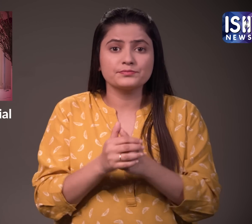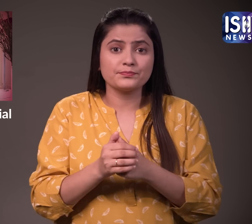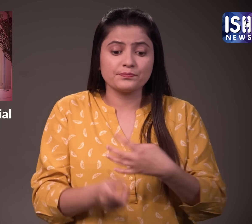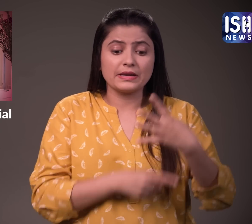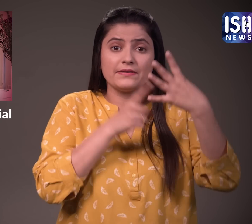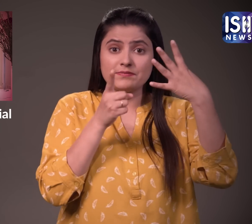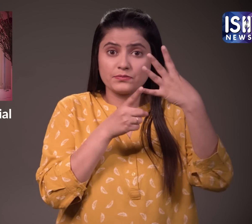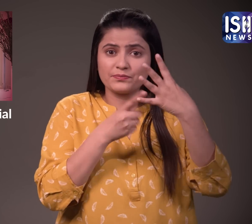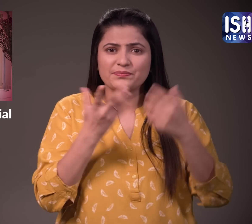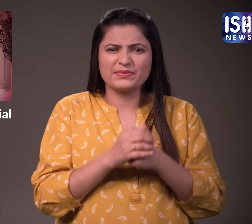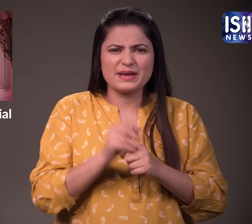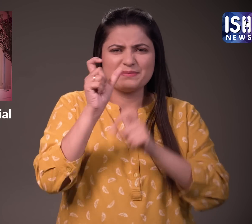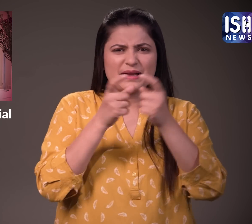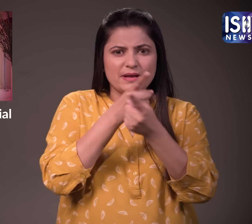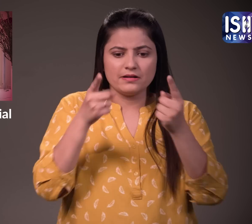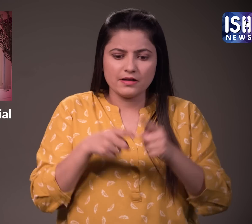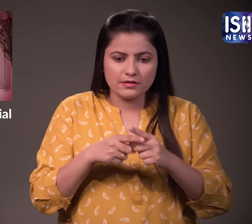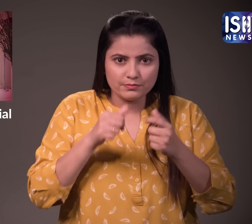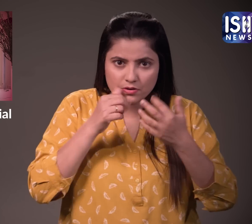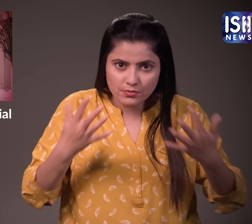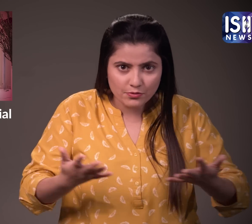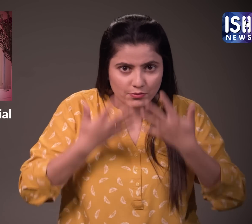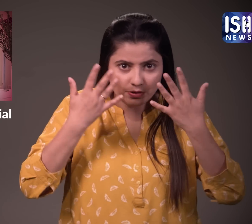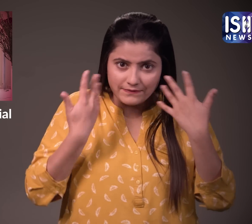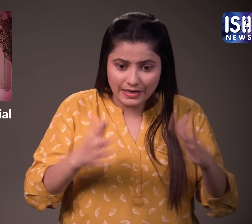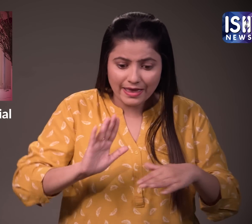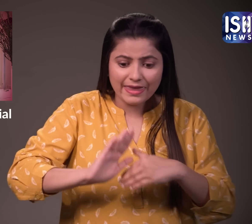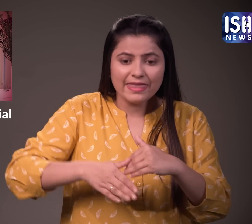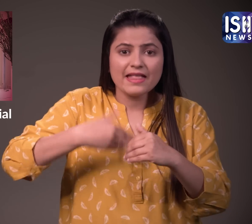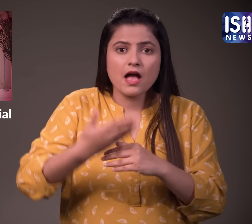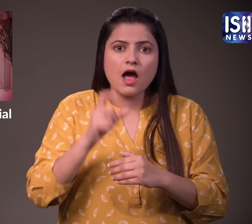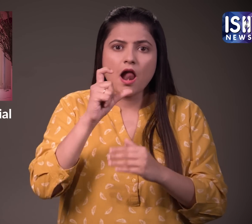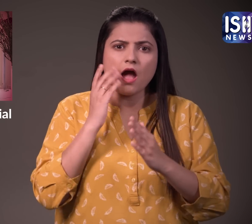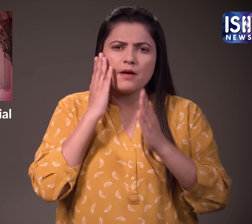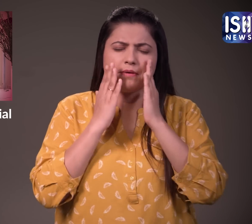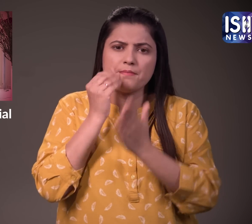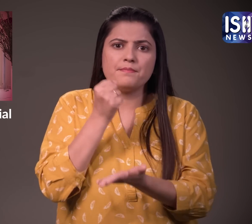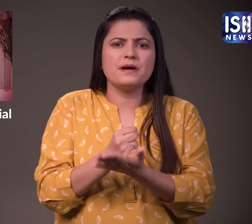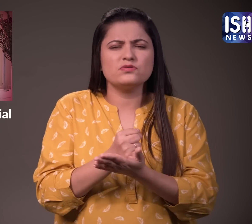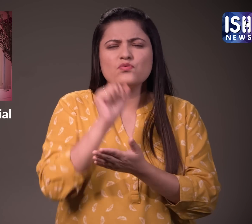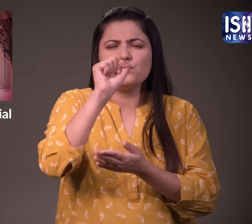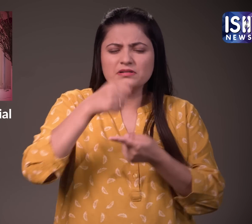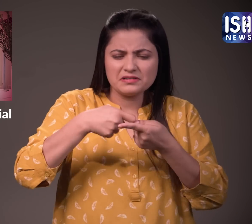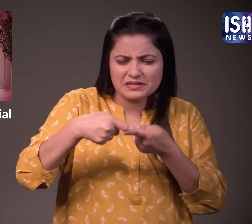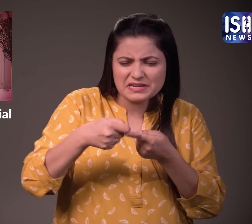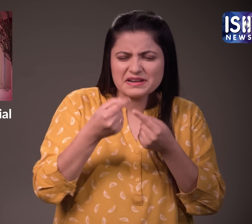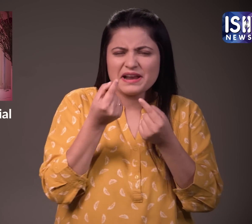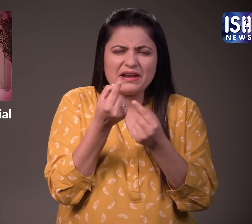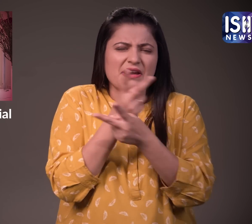बनाता है चेहरे पर भाप लेने के बाद आप जिस भी क्रीम या मॉइस्टुराइजर का इस्तमाल करते हैं उसे जरूर